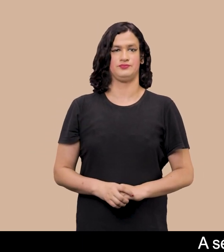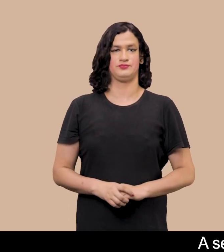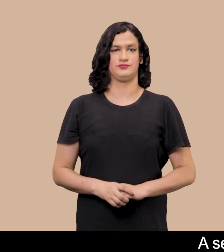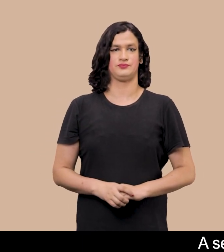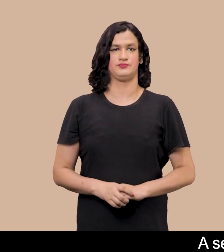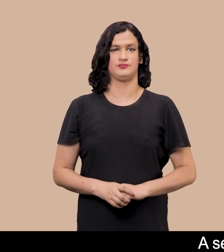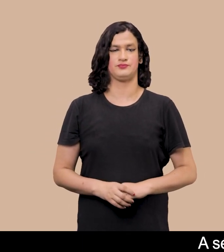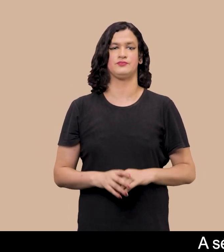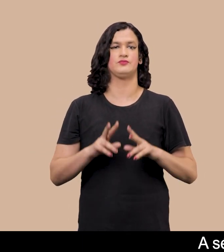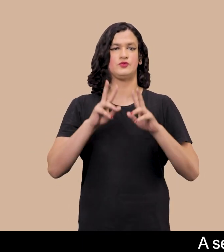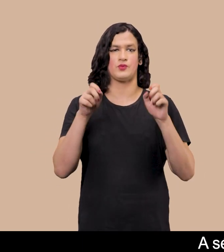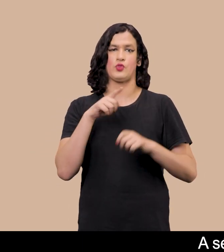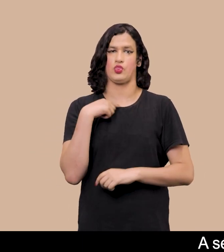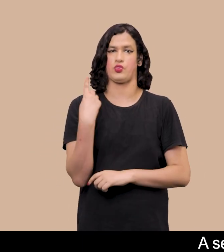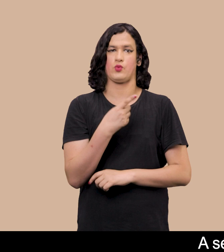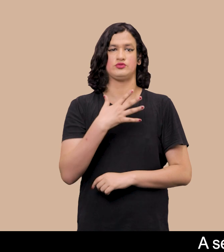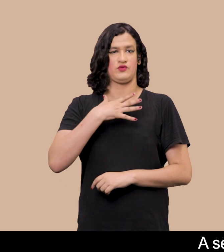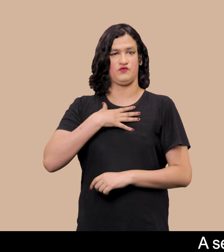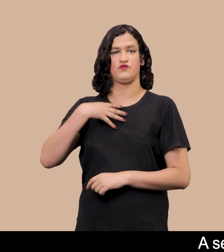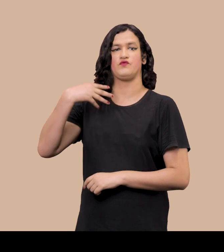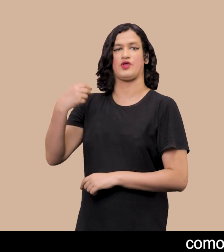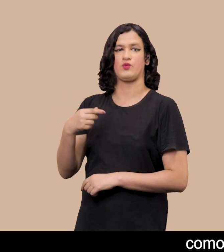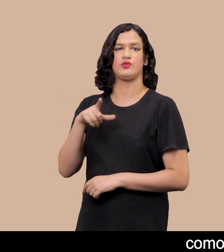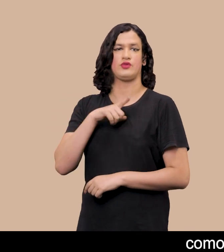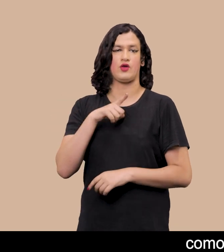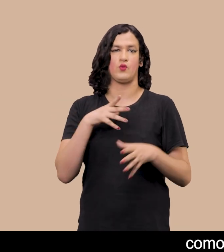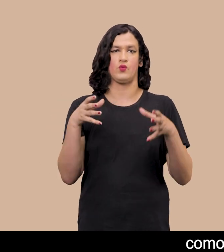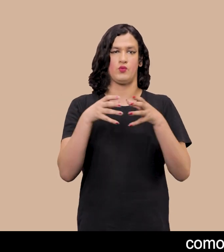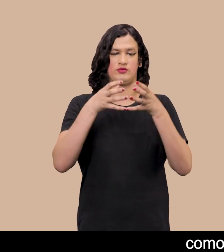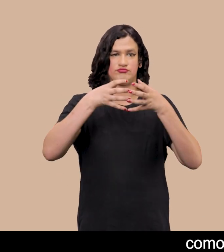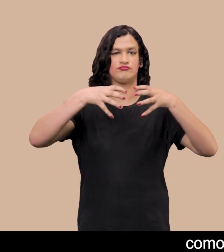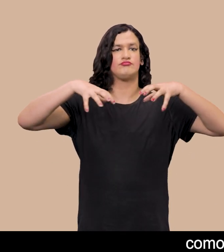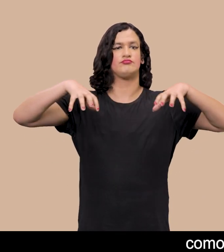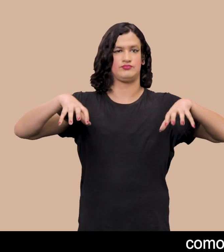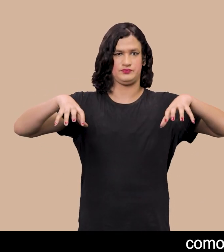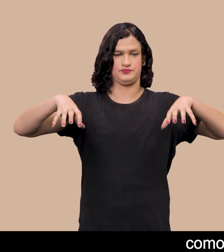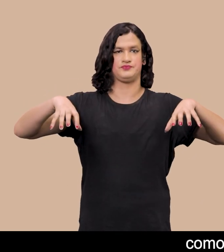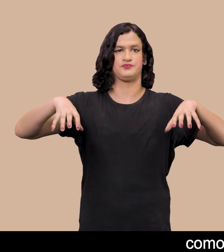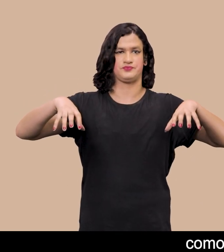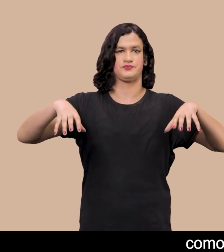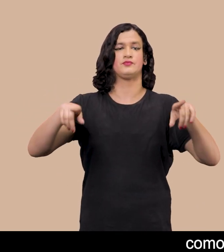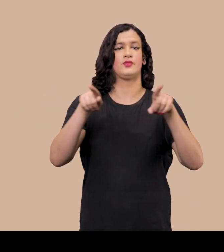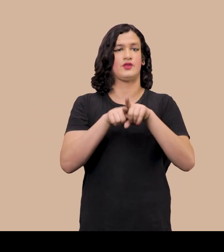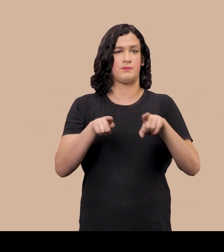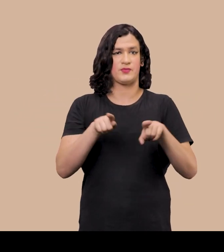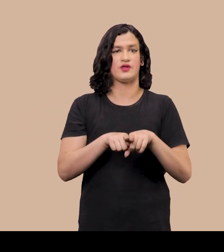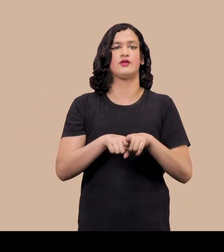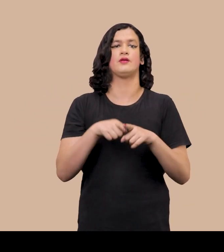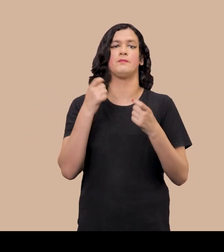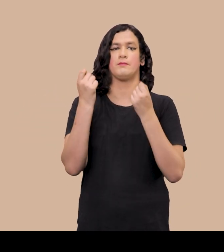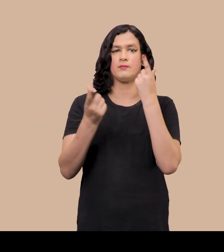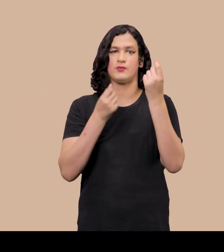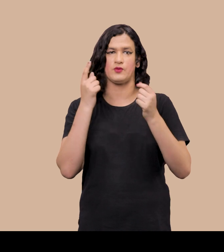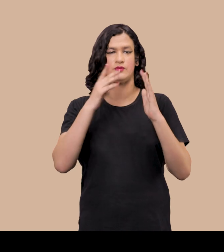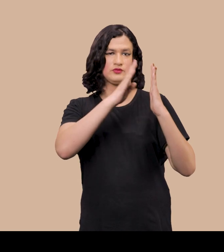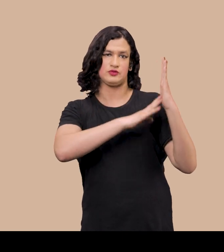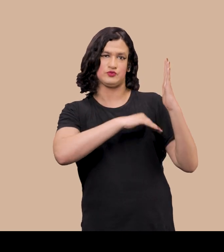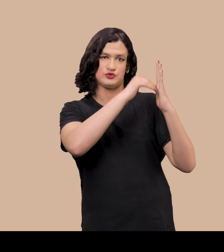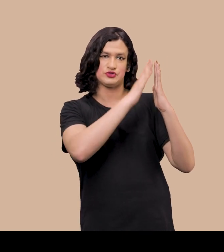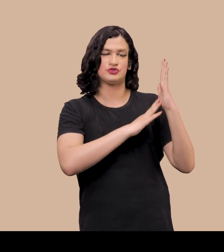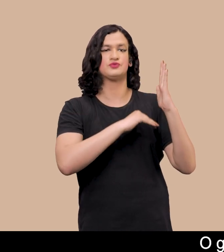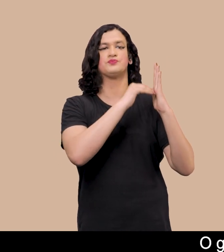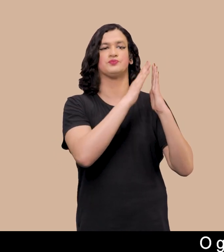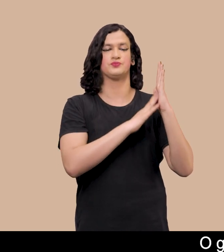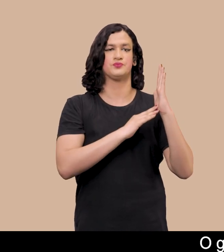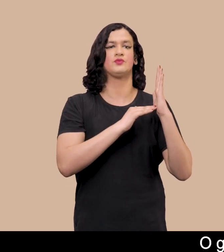A série Aos Nossos Filhos se divide em grupos Como é o caso dos registros que acabamos de comentar E também de algumas de suas pinturas